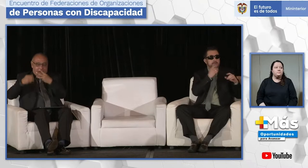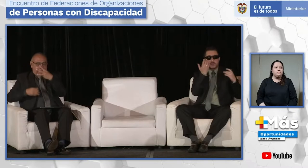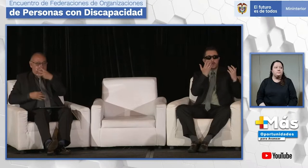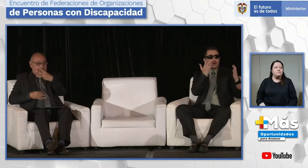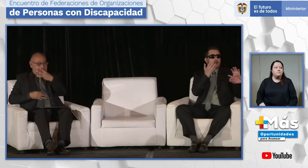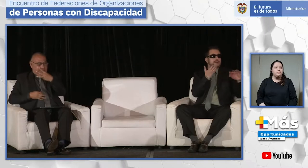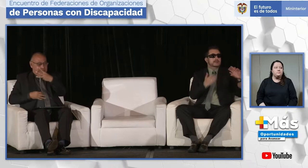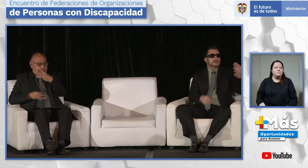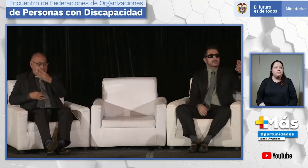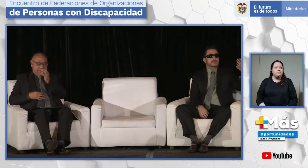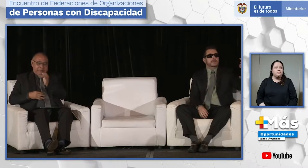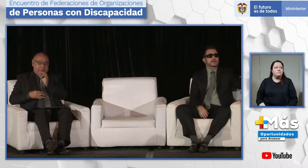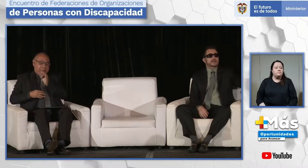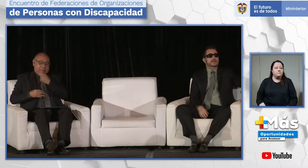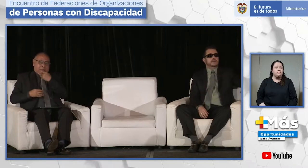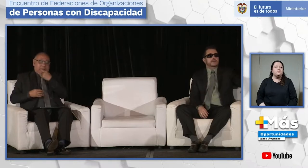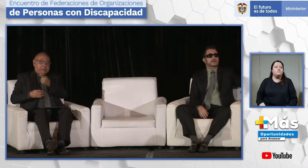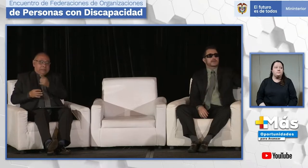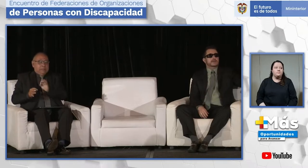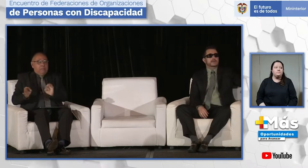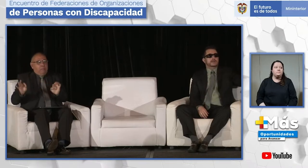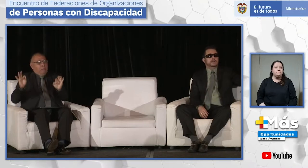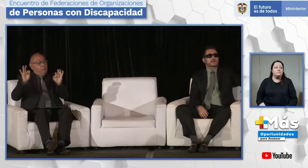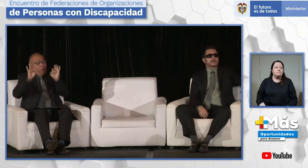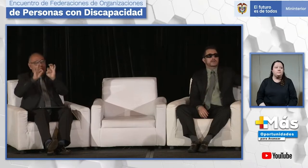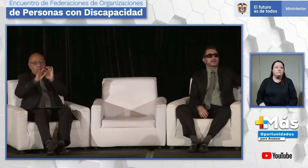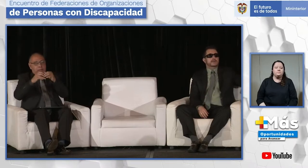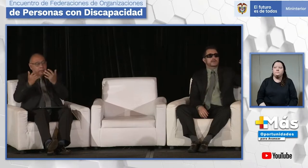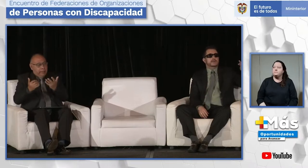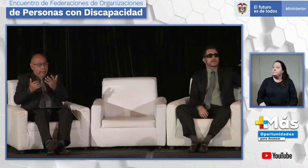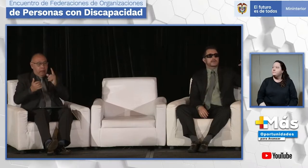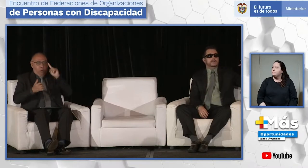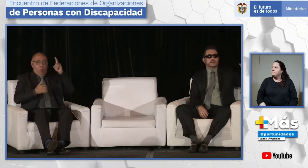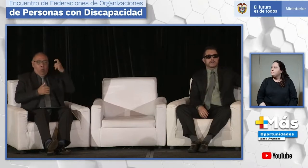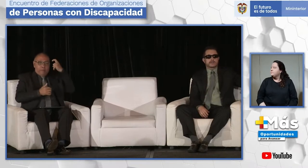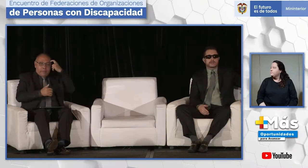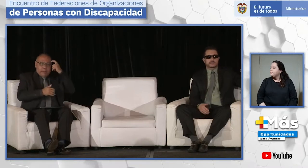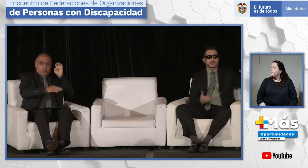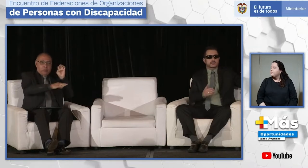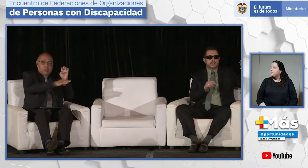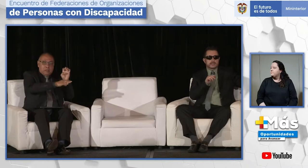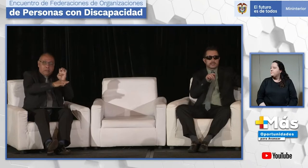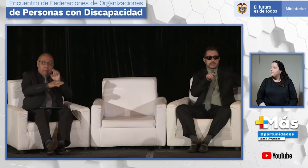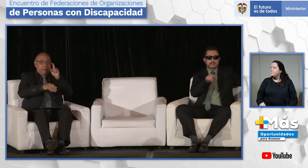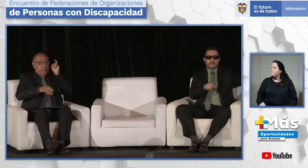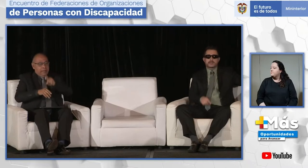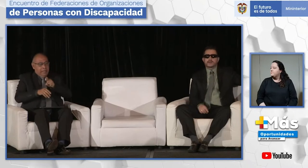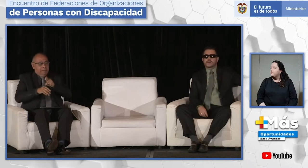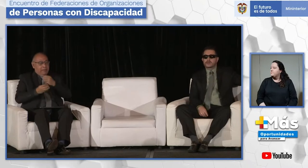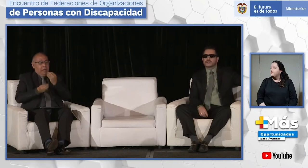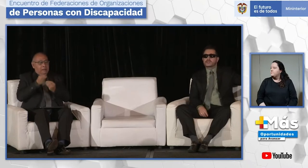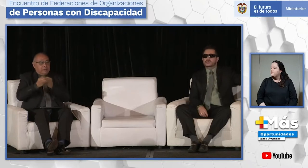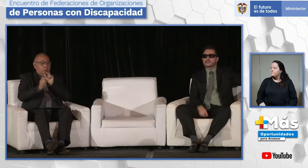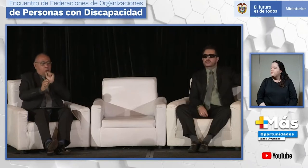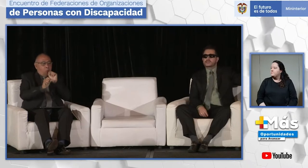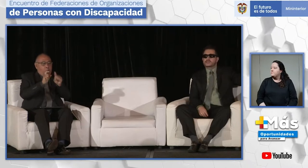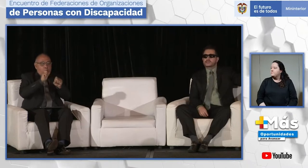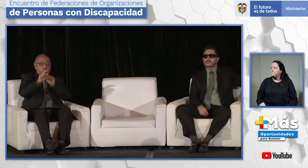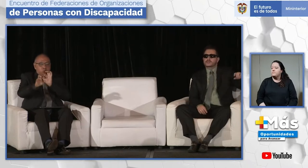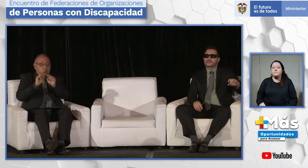el artículo 4 por las Naciones Unidas, allí se menciona que es importante que las entidades gubernamentales y